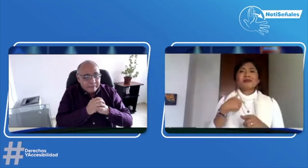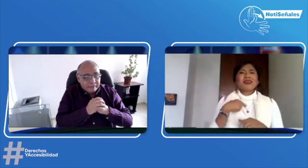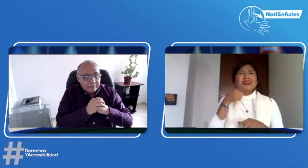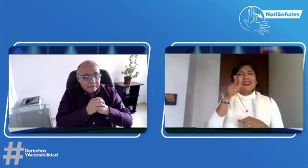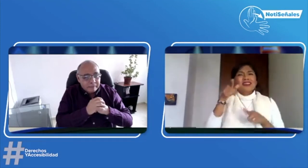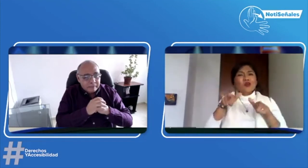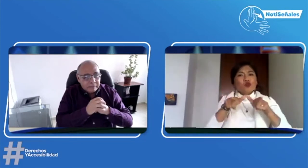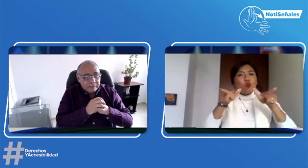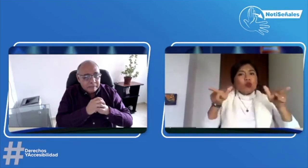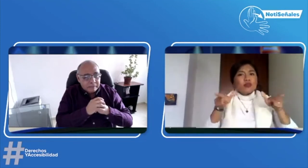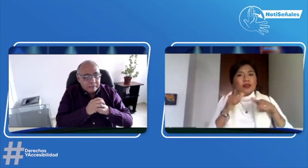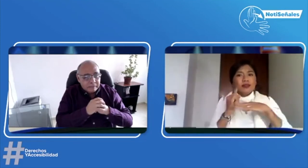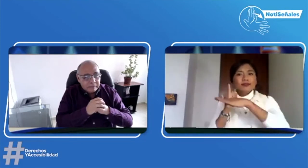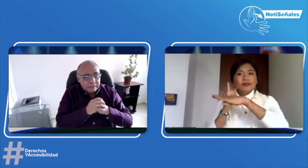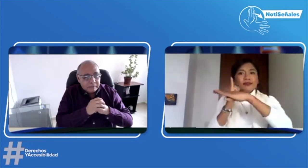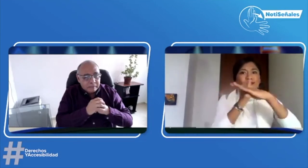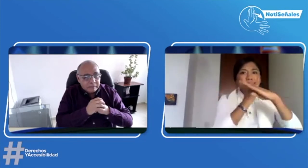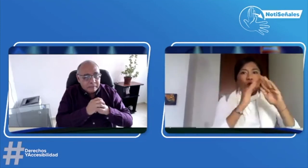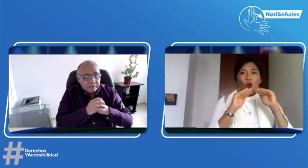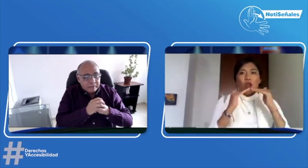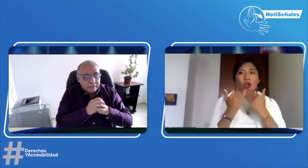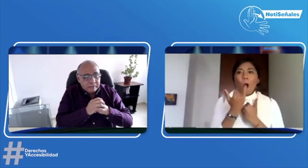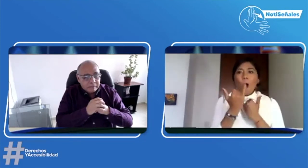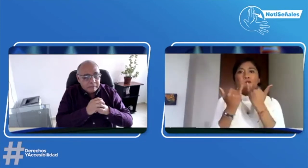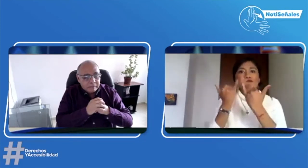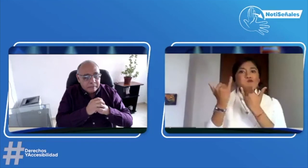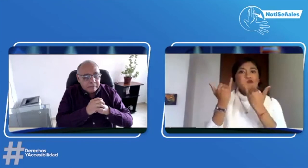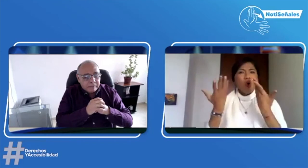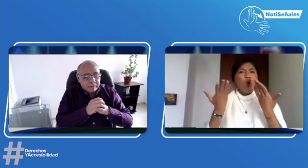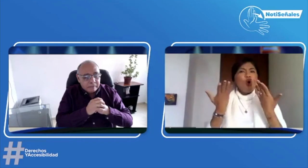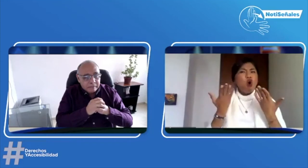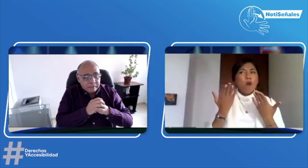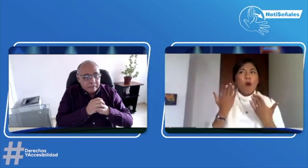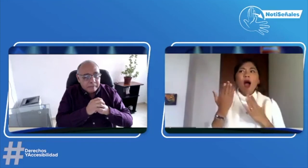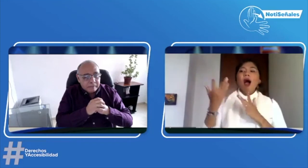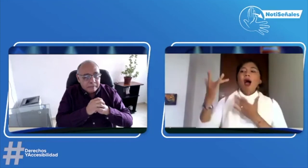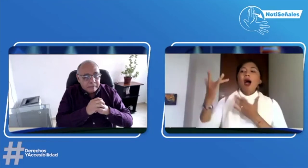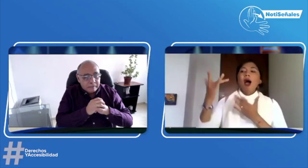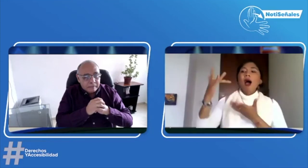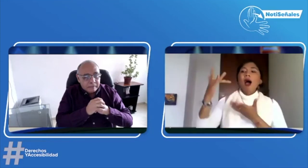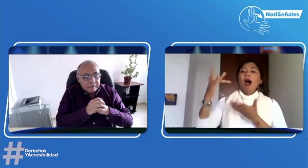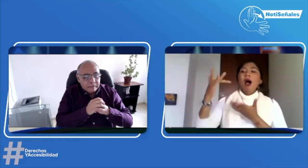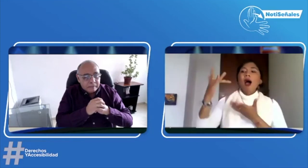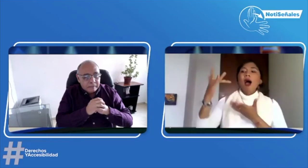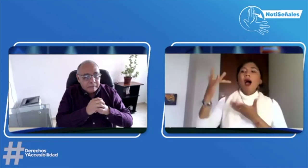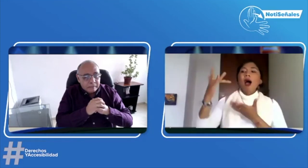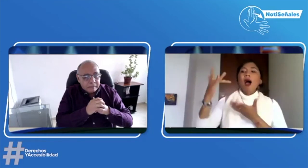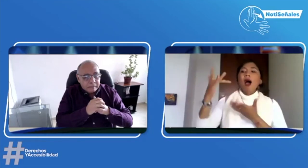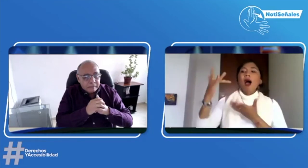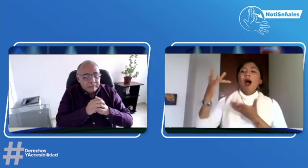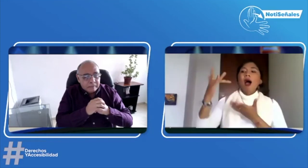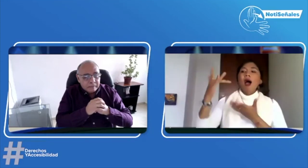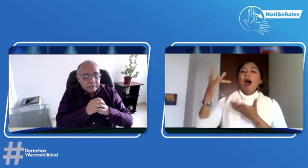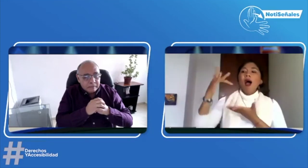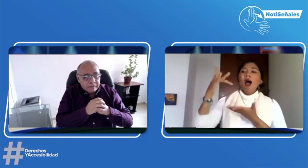Sería muy diferente si, por ejemplo, en el lugar, en la institución o donde sea, haya la posibilidad